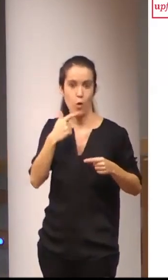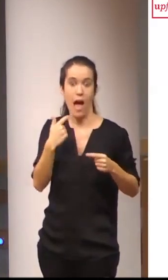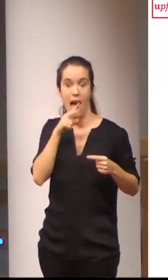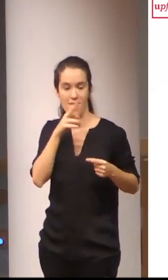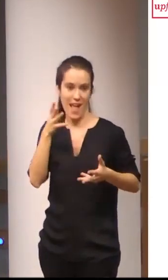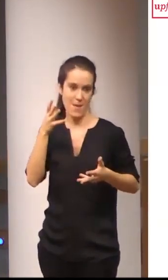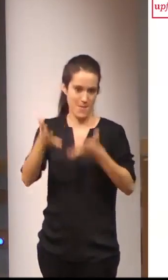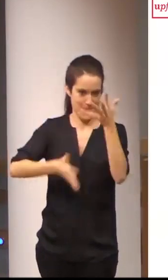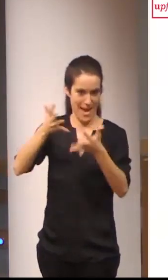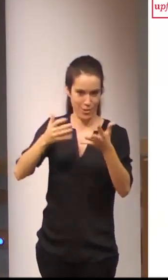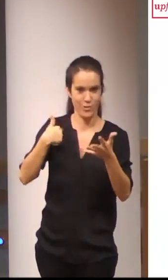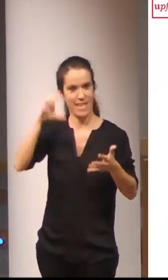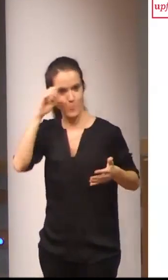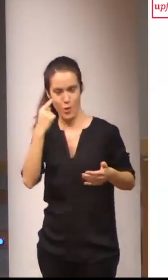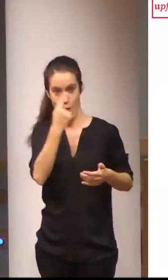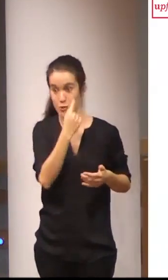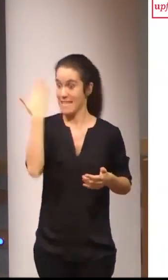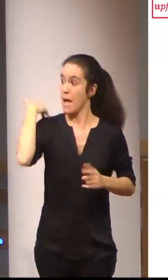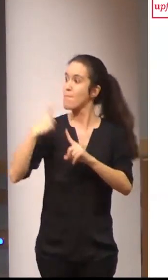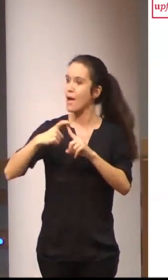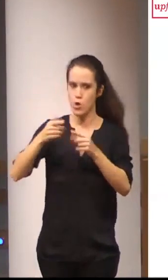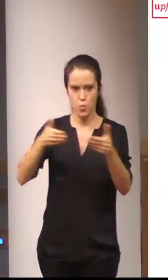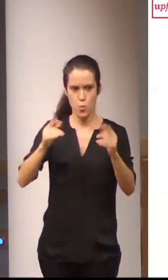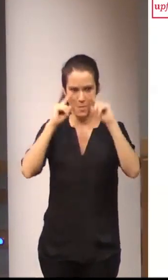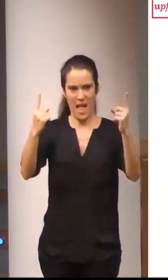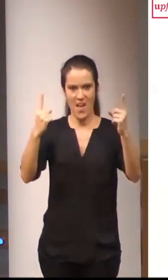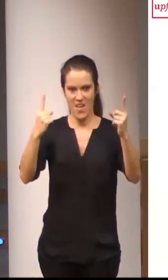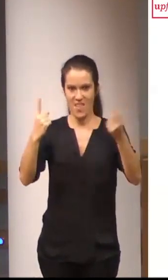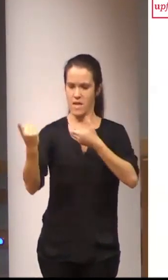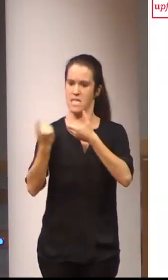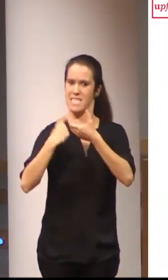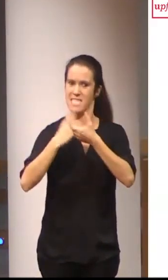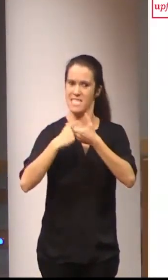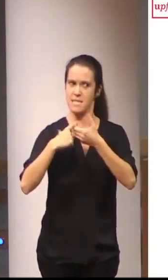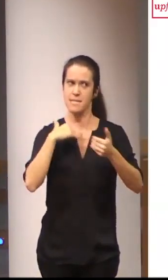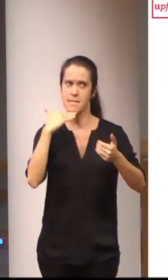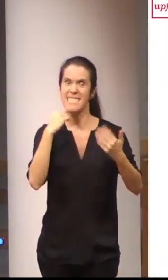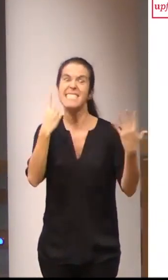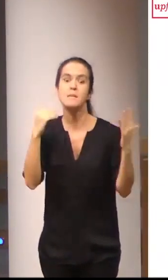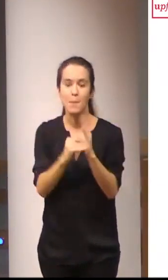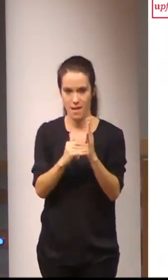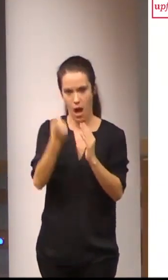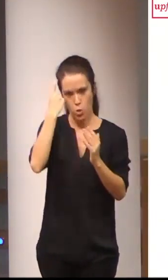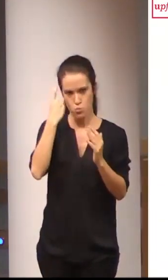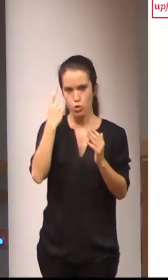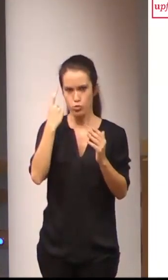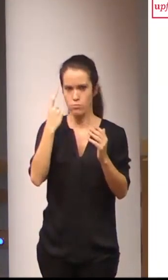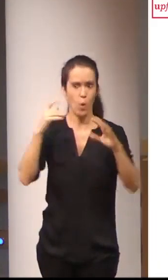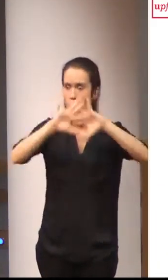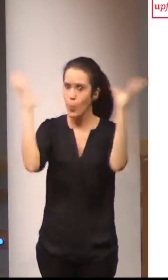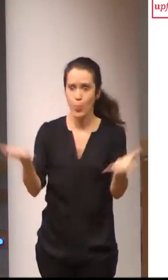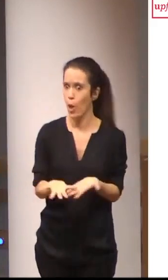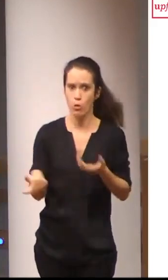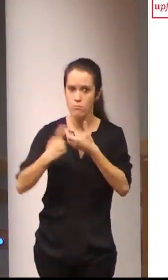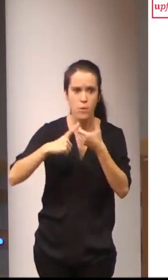en mayo como primera edición tuvo el curso seis mil casi seis mil alumnos inscritos de todas partes del